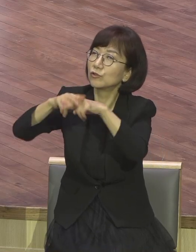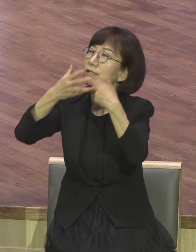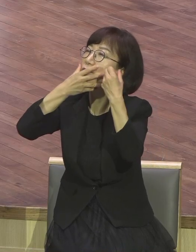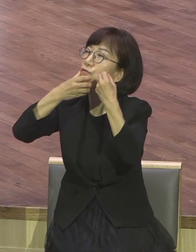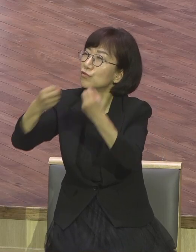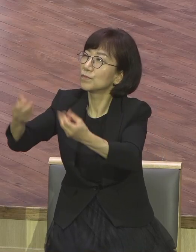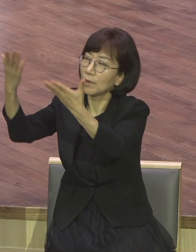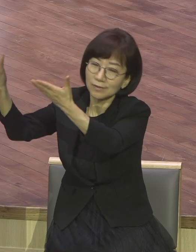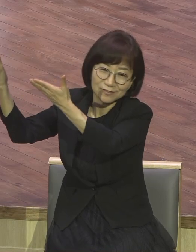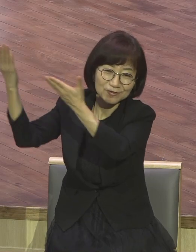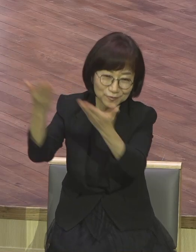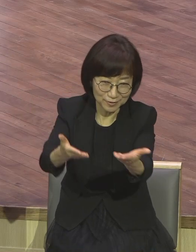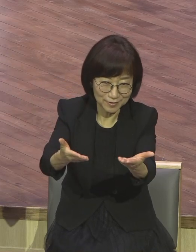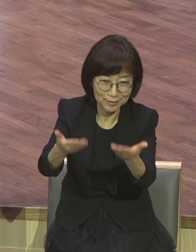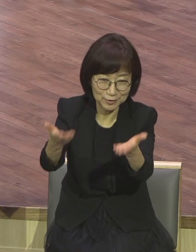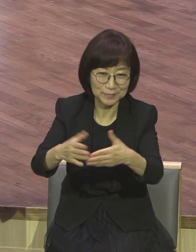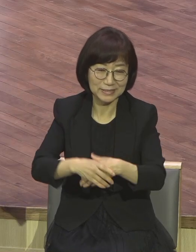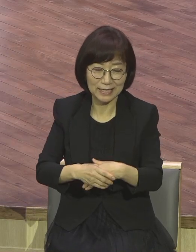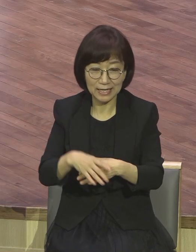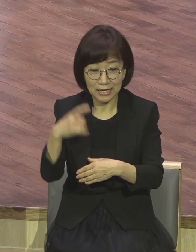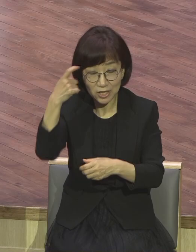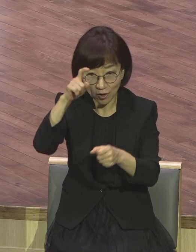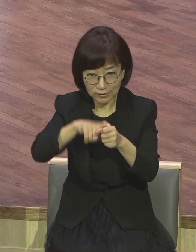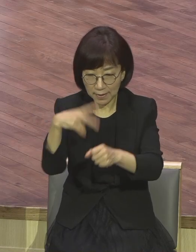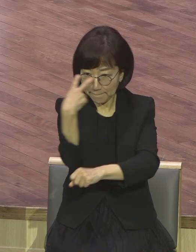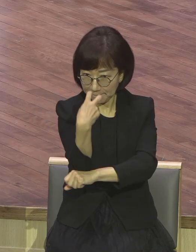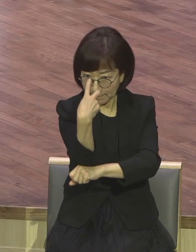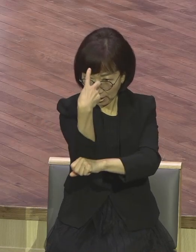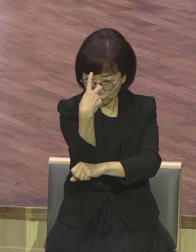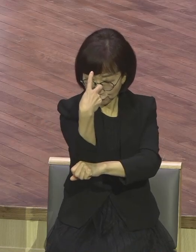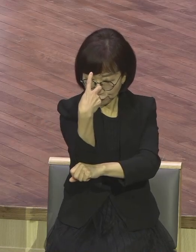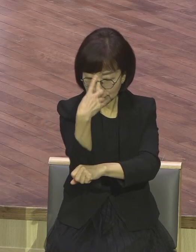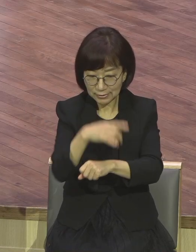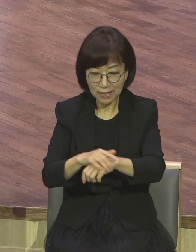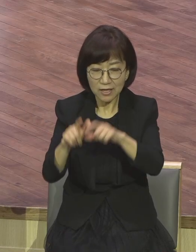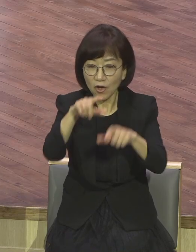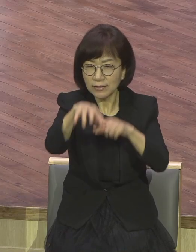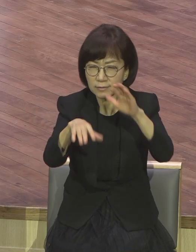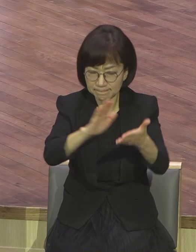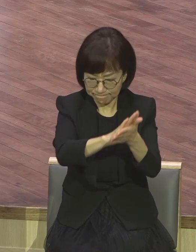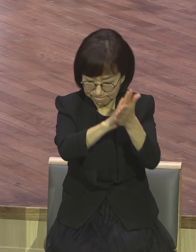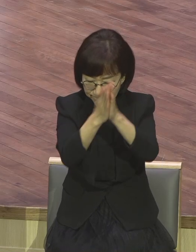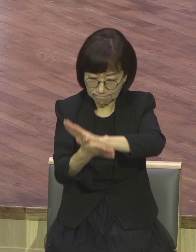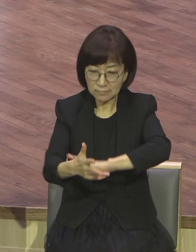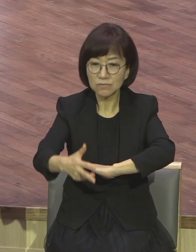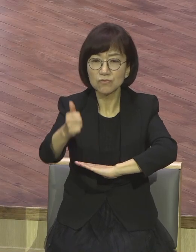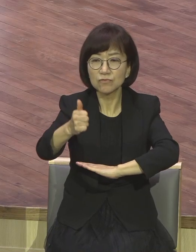파수꾼 언약 기도 현장편의 주도자 누가 됩니까? 이 세기가 되어있으니